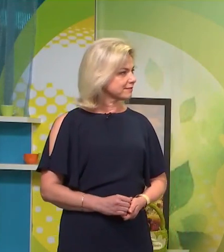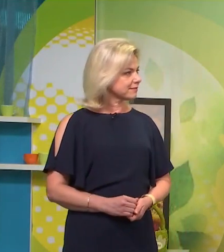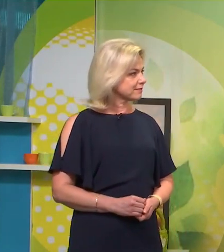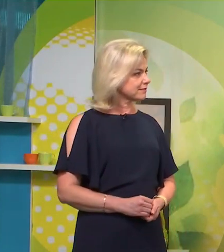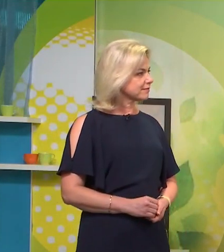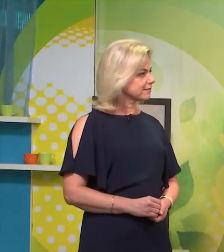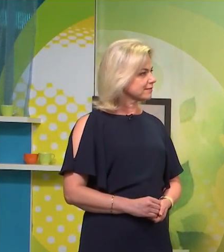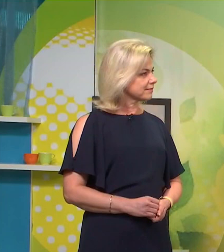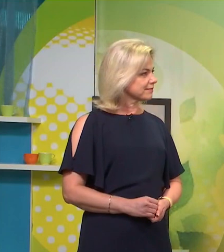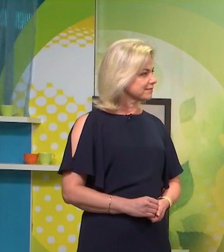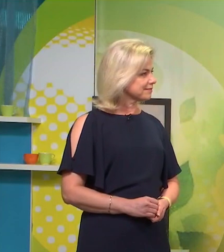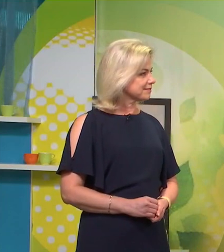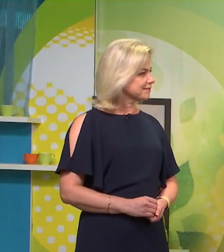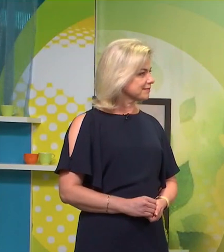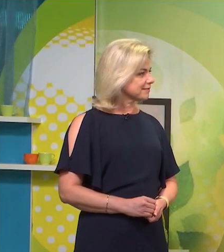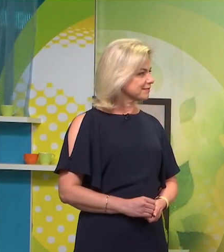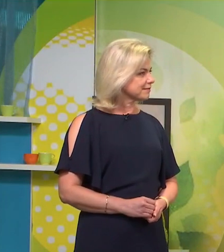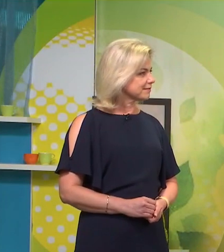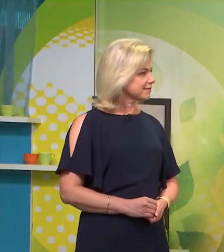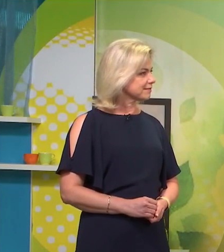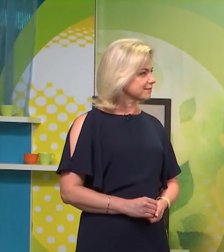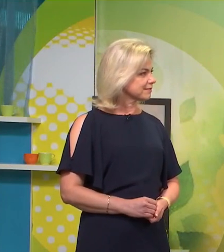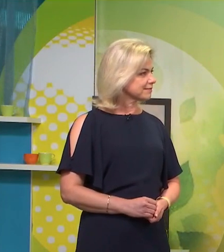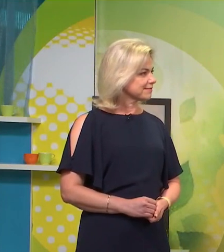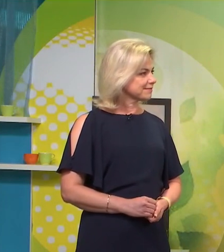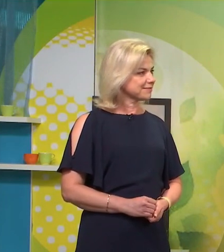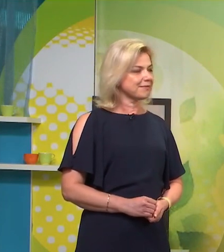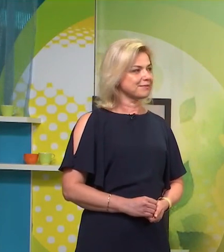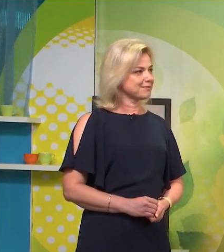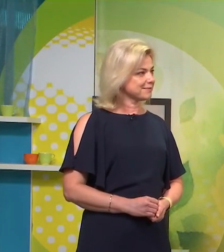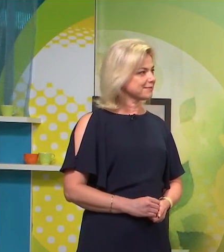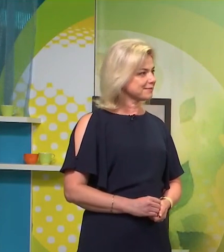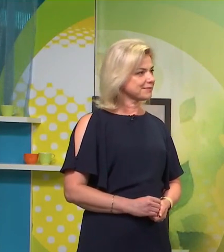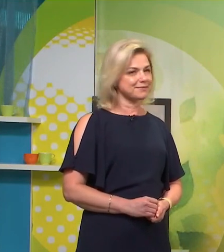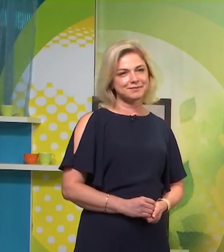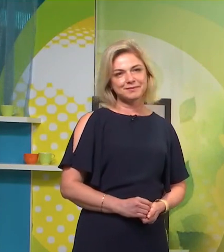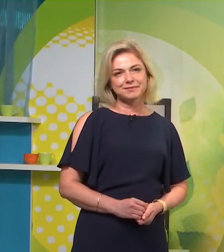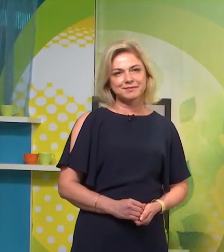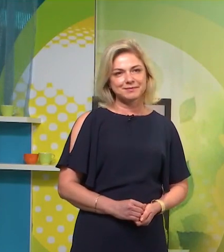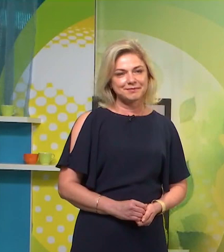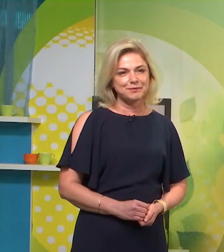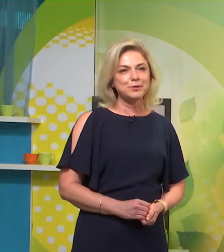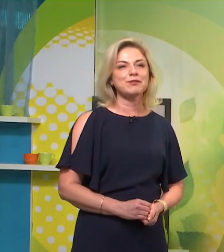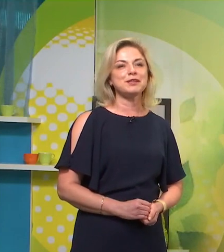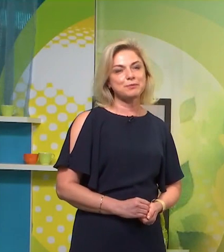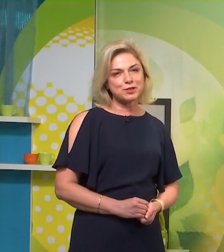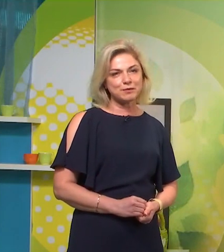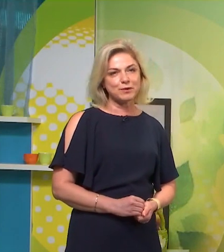буде доброго ранку на тій чи іншій мові. Як буде доброго ранку жестової мови? Давайте перед тим, як вчити, навчимося одразу. Давайте почнемо.